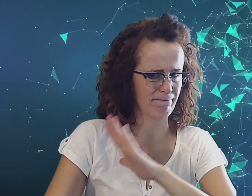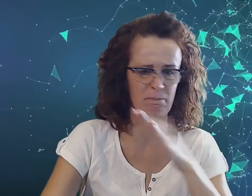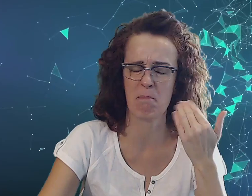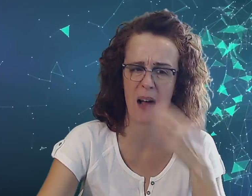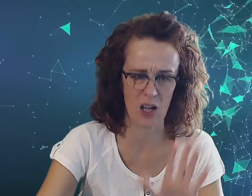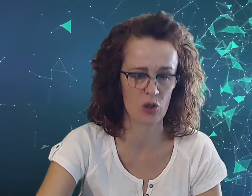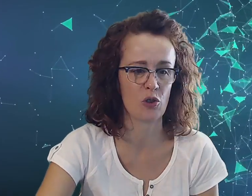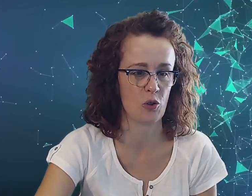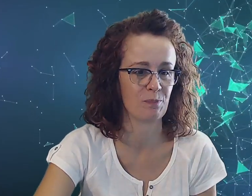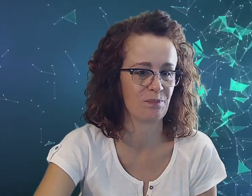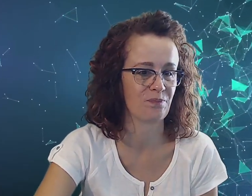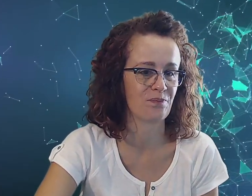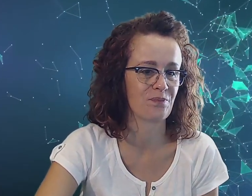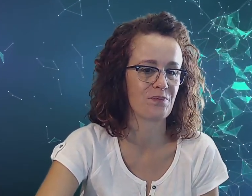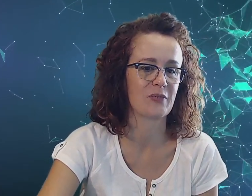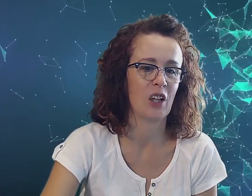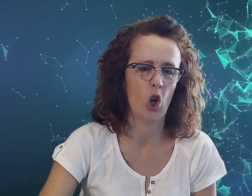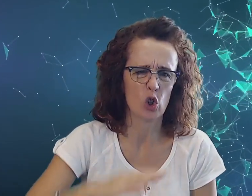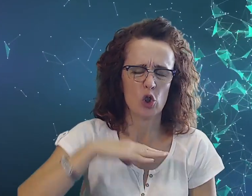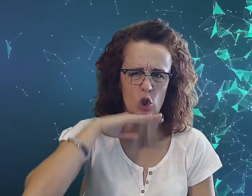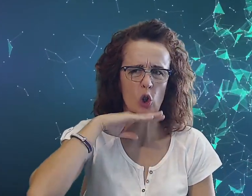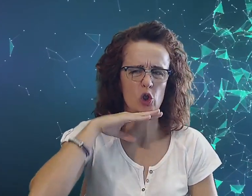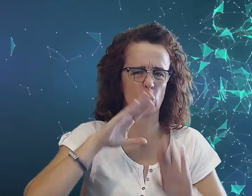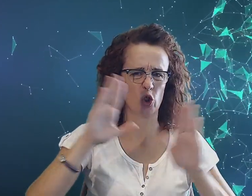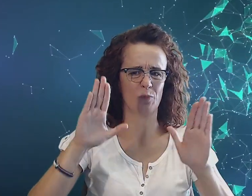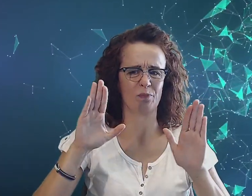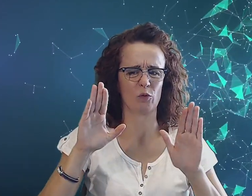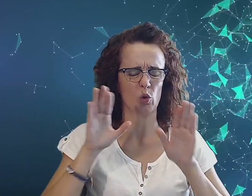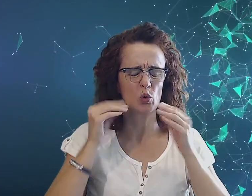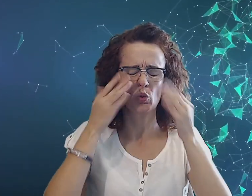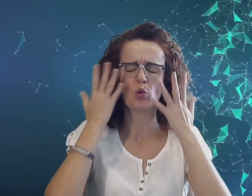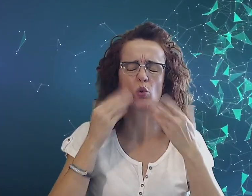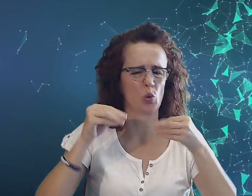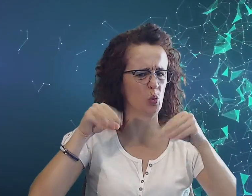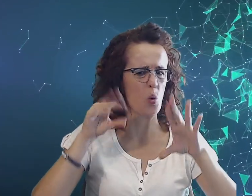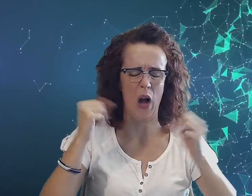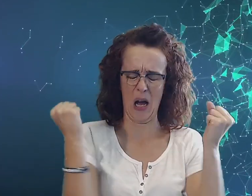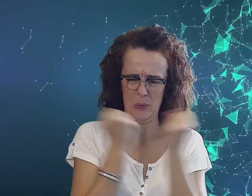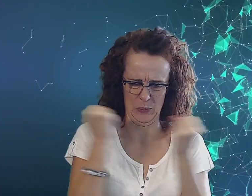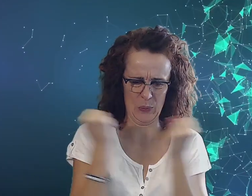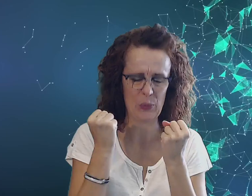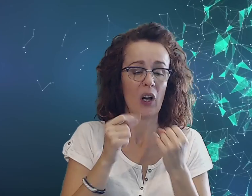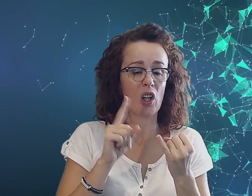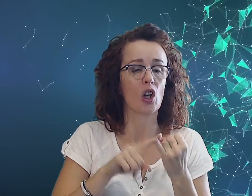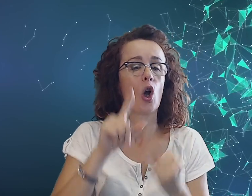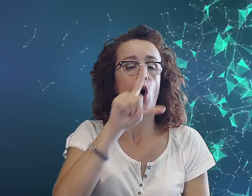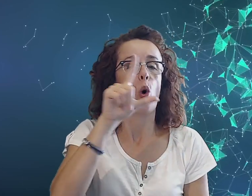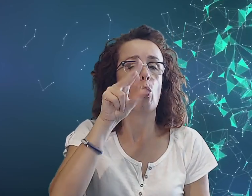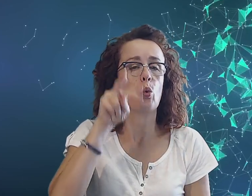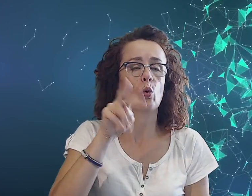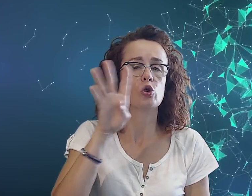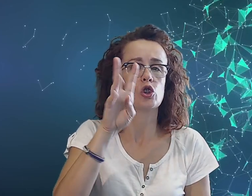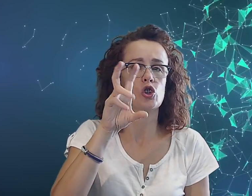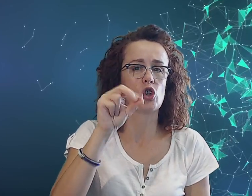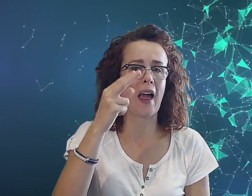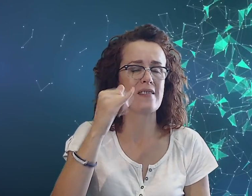Bardzo sucha i łuszenia.